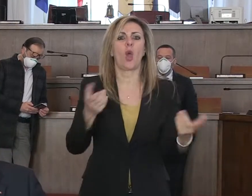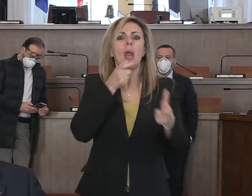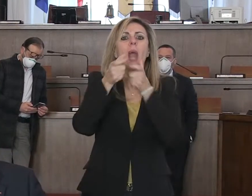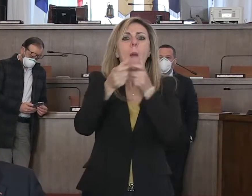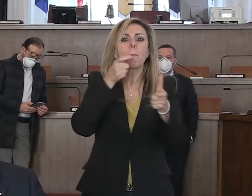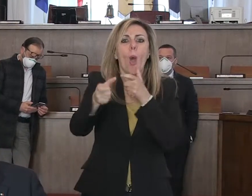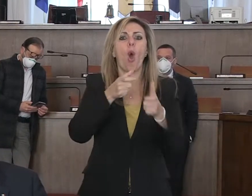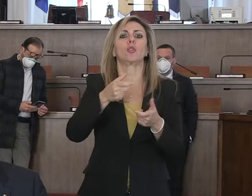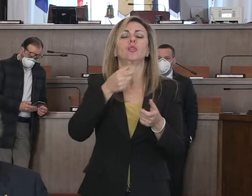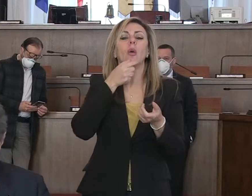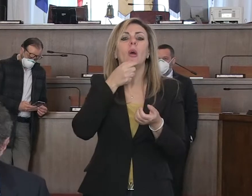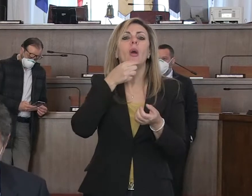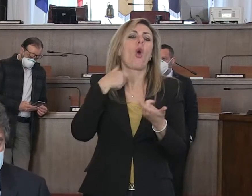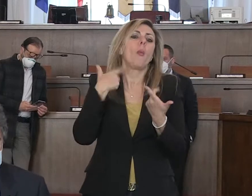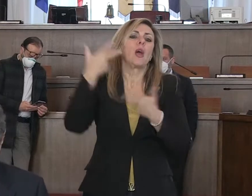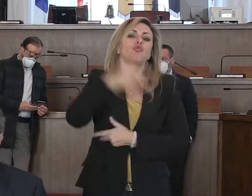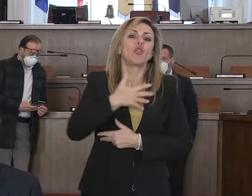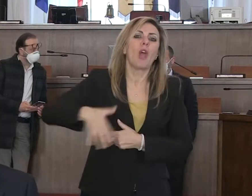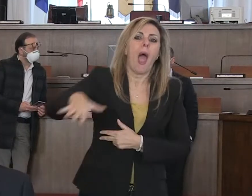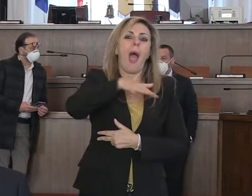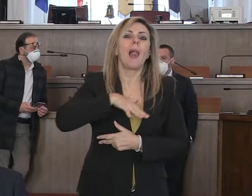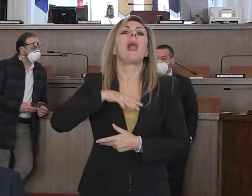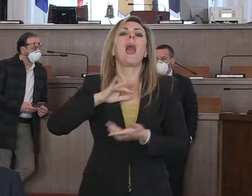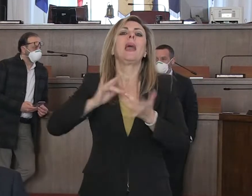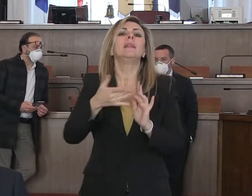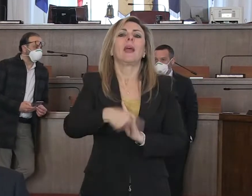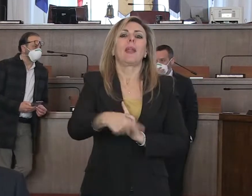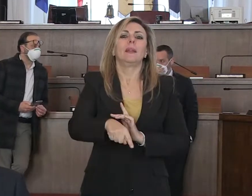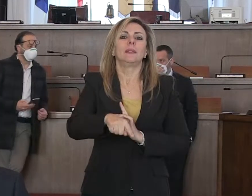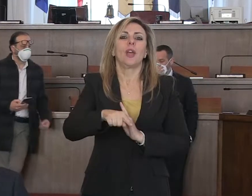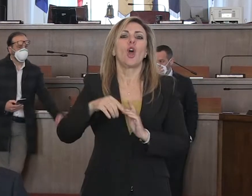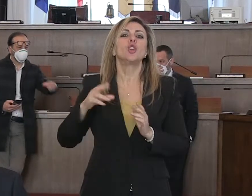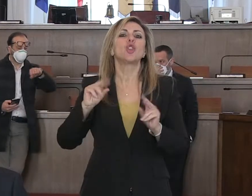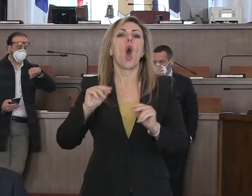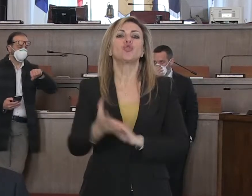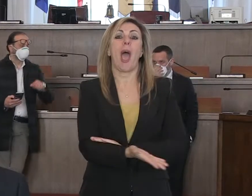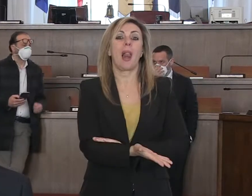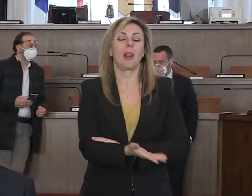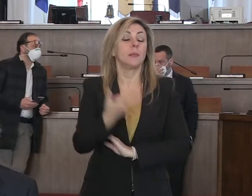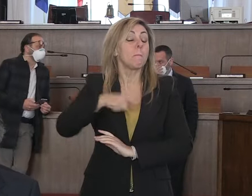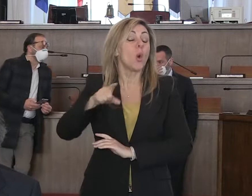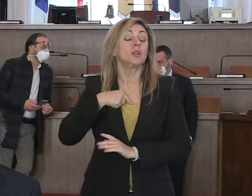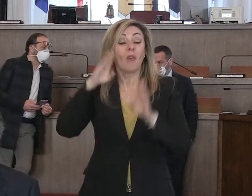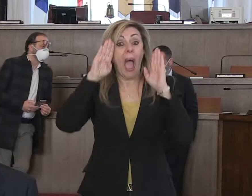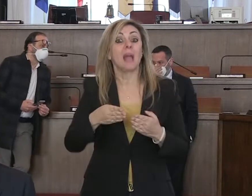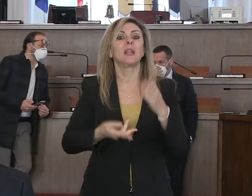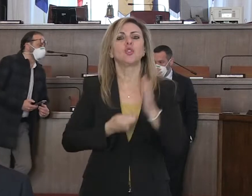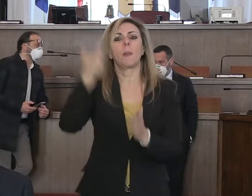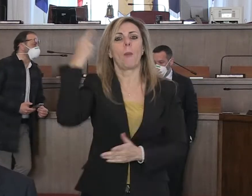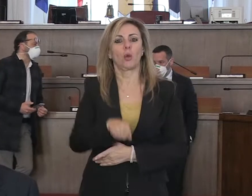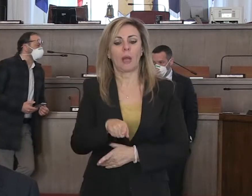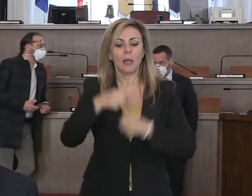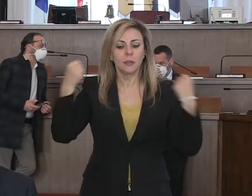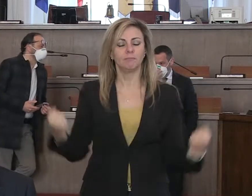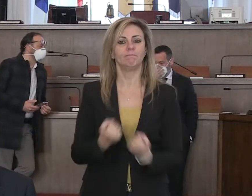relazioni sociali, quindi c'è già un incremento, ma l'attenzione e l'incremento importante che stiamo vedendo di